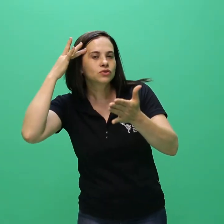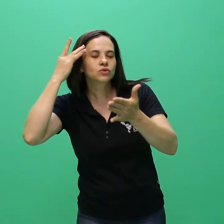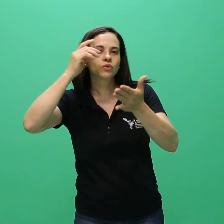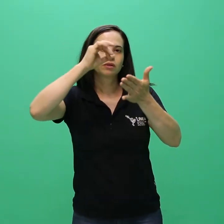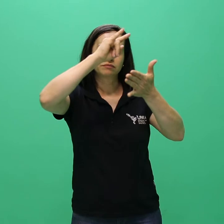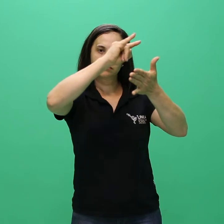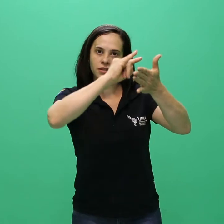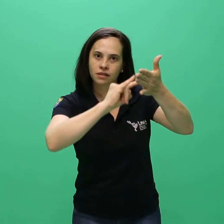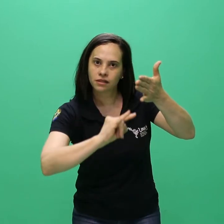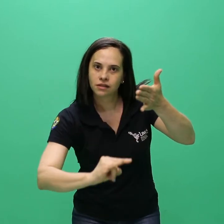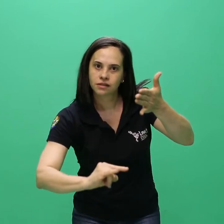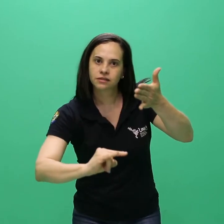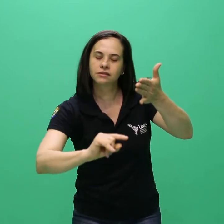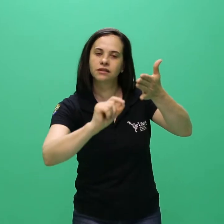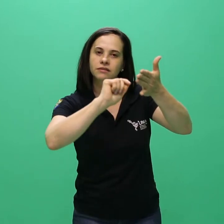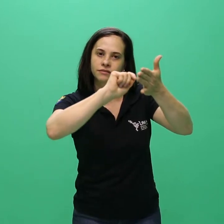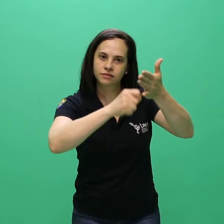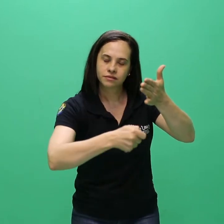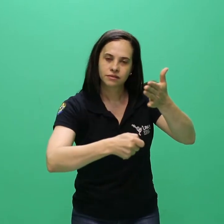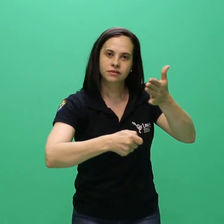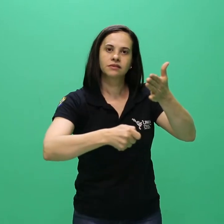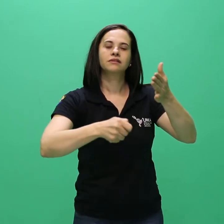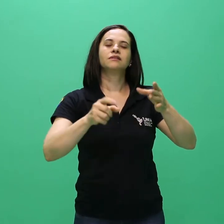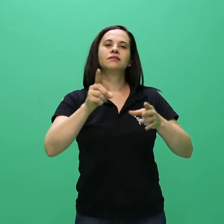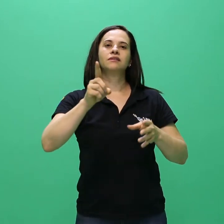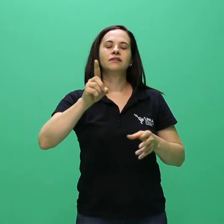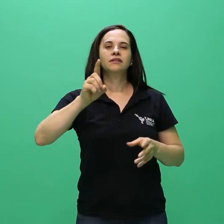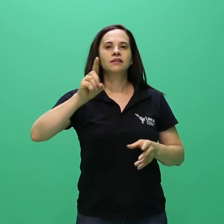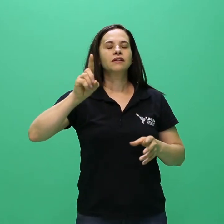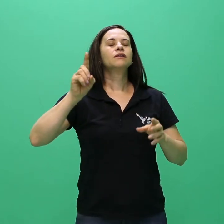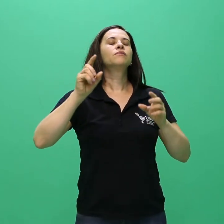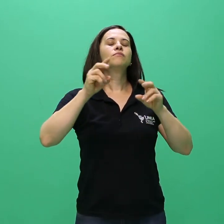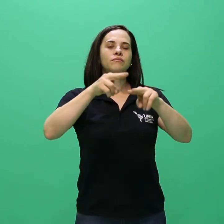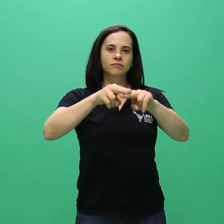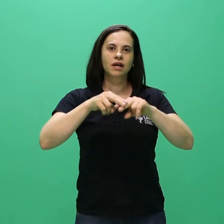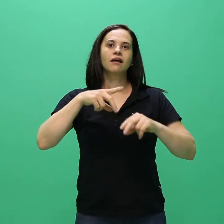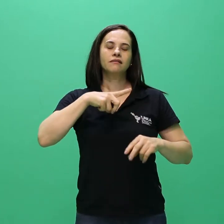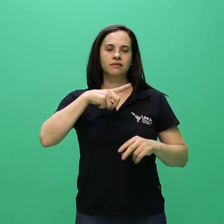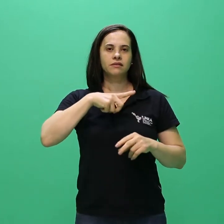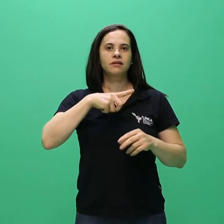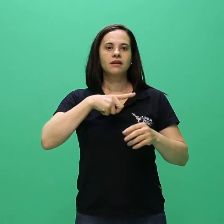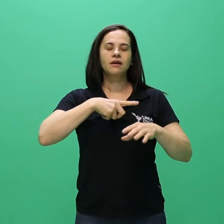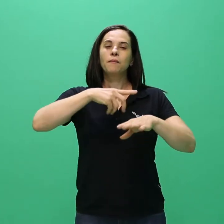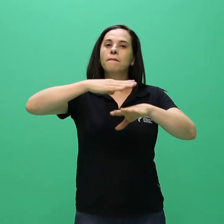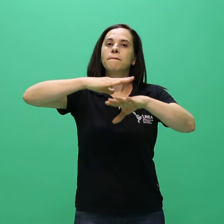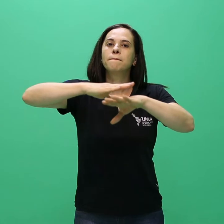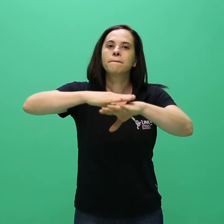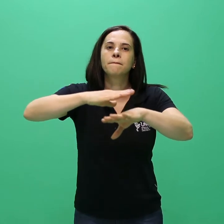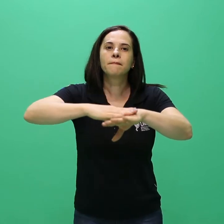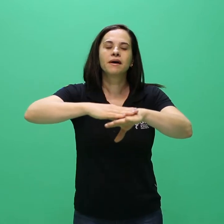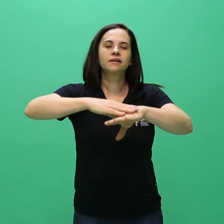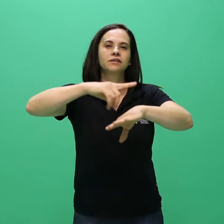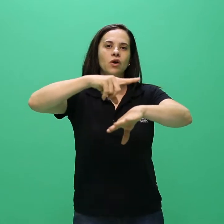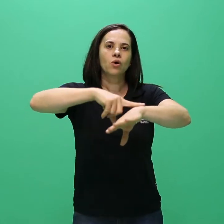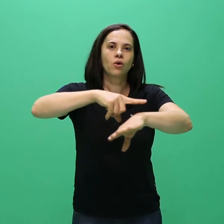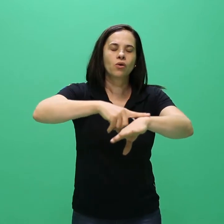considerando a maior carga horária integralizada do curso, é apresentada no histórico escolar de